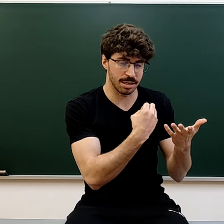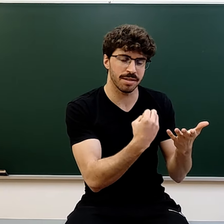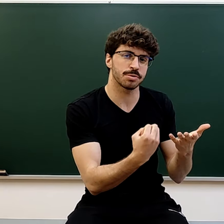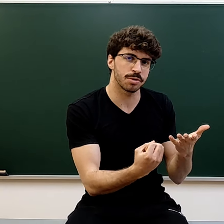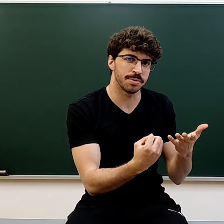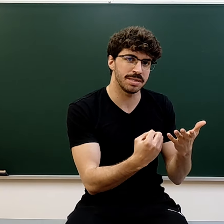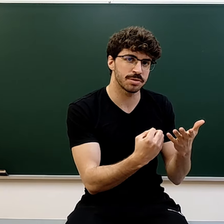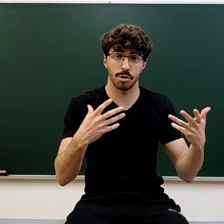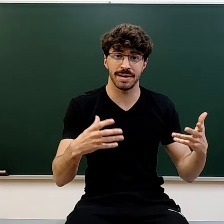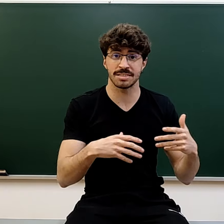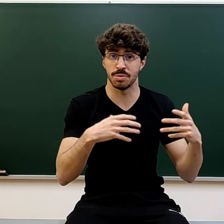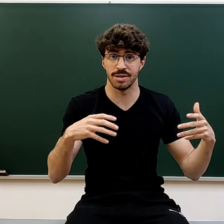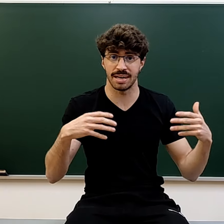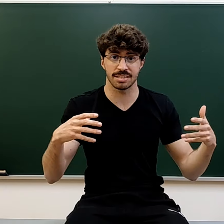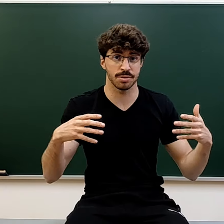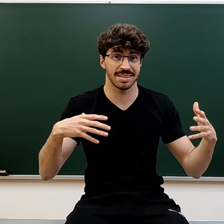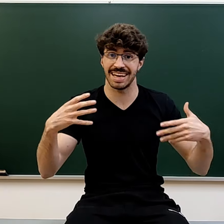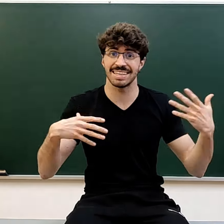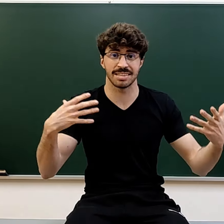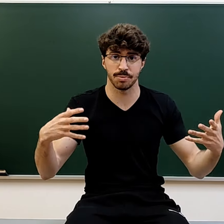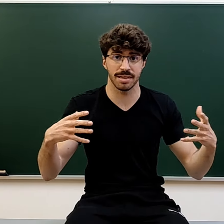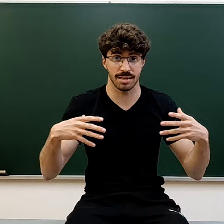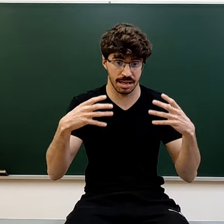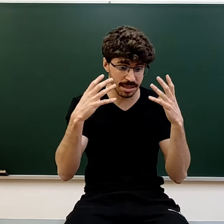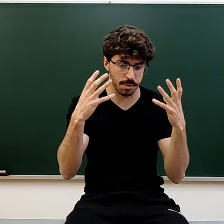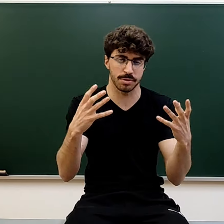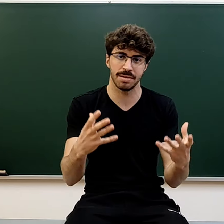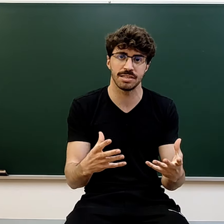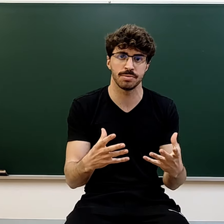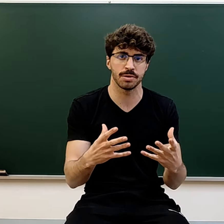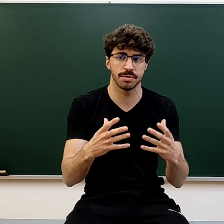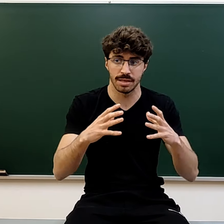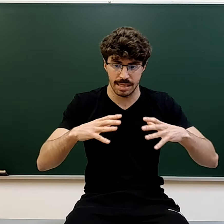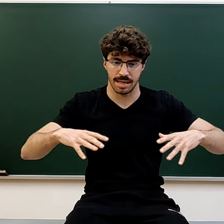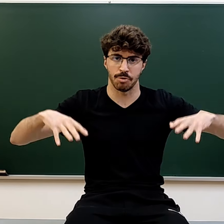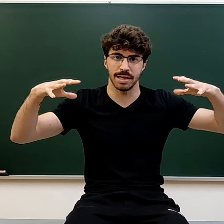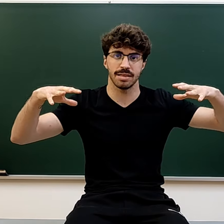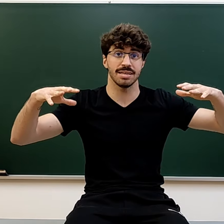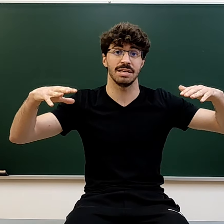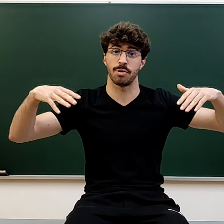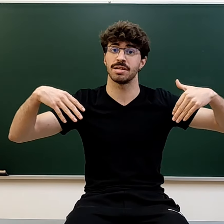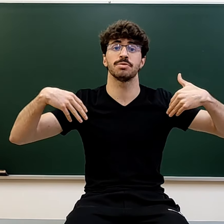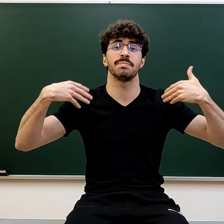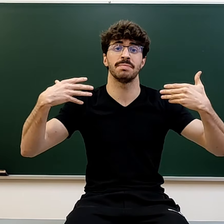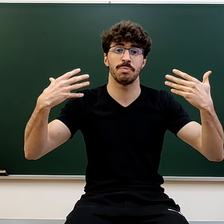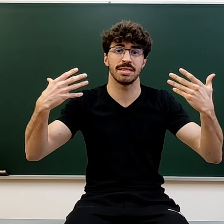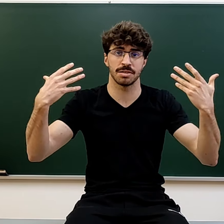que si lo haces con compromiso, luego verás como el resto de áreas de tu vida, a nivel de productividad sobre todo, aumentan, y por lo tanto también van a aumentar